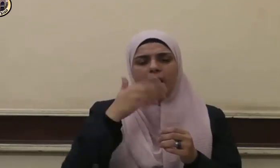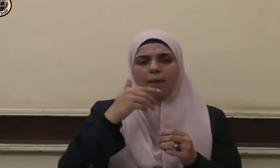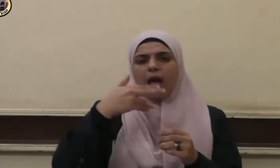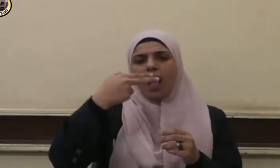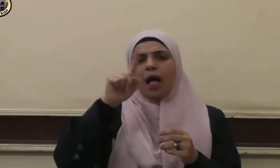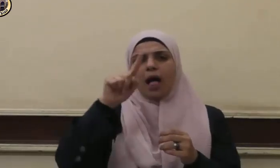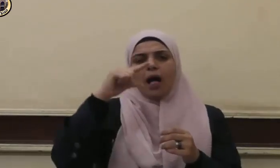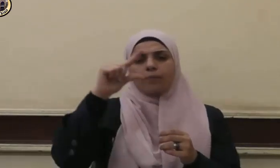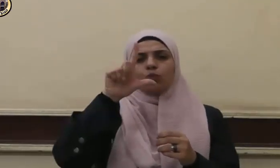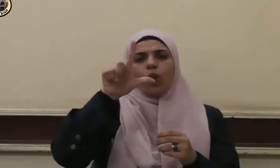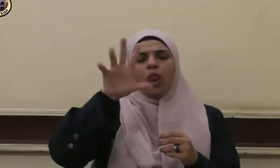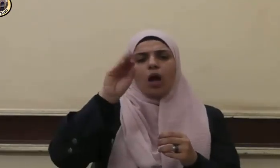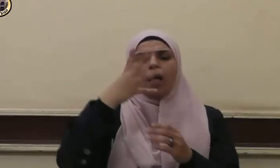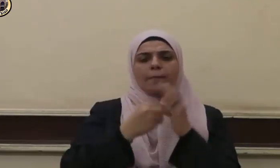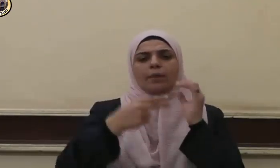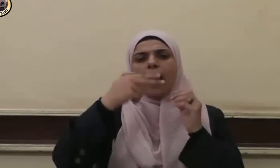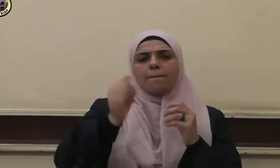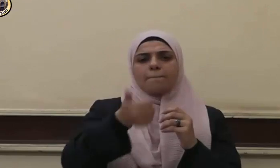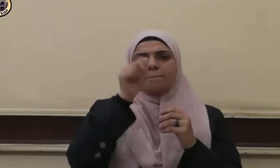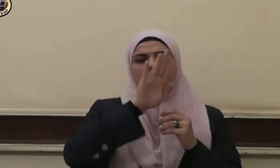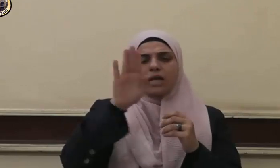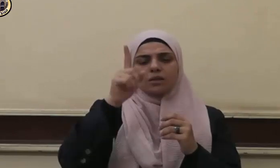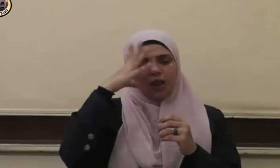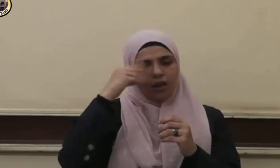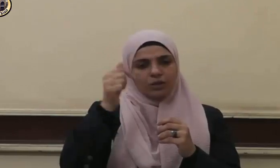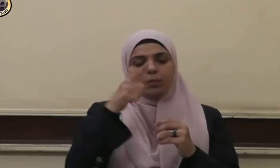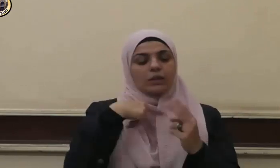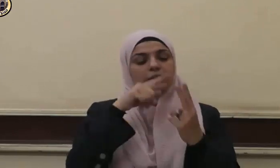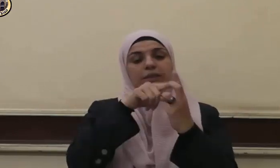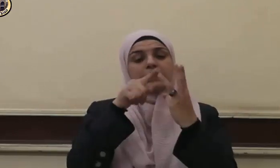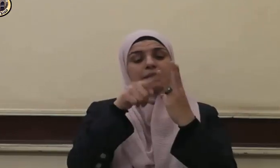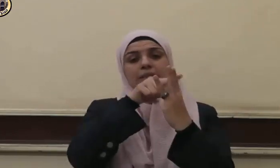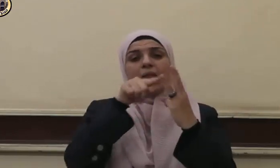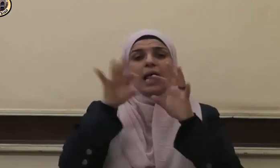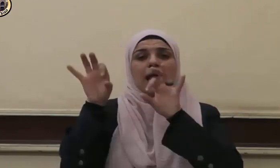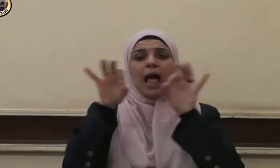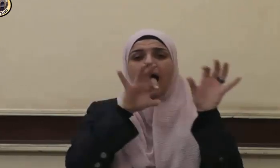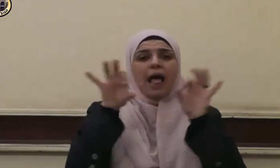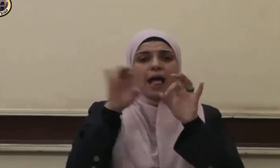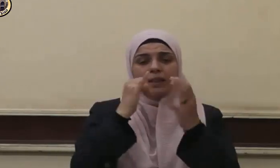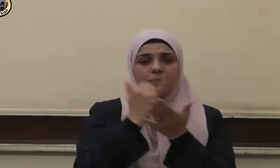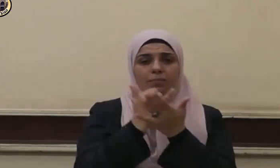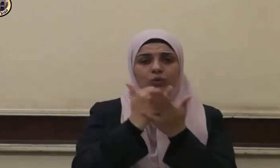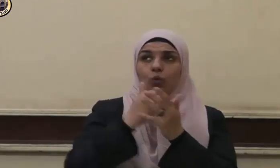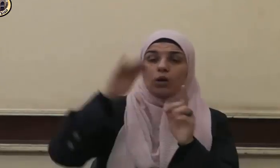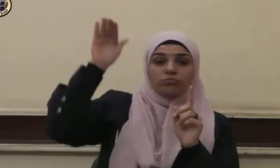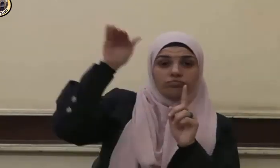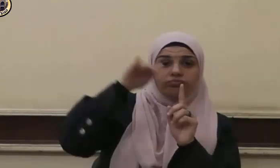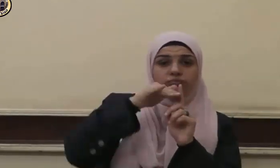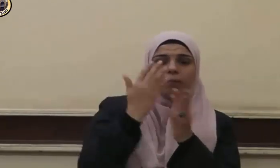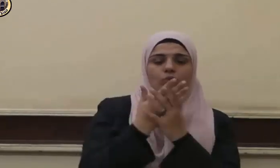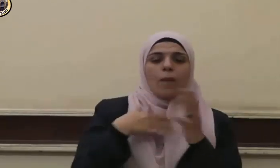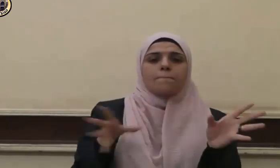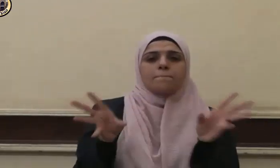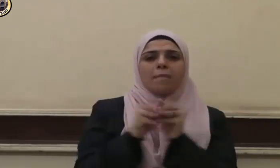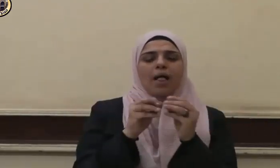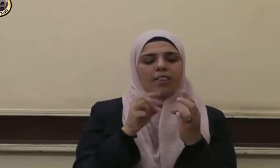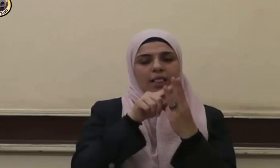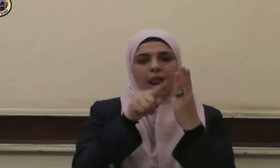عباس رضي الله عنهما ثلاث آيات نزلت مقرونة بثلاث